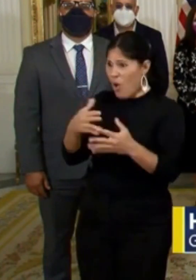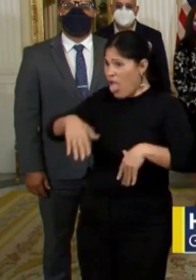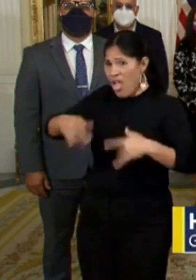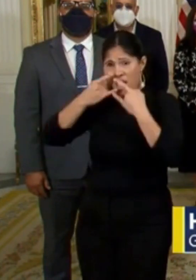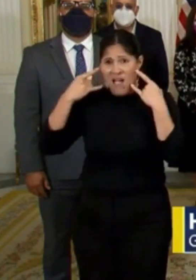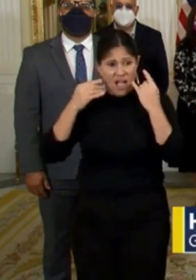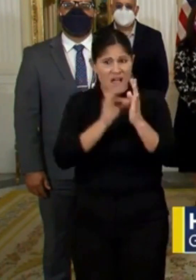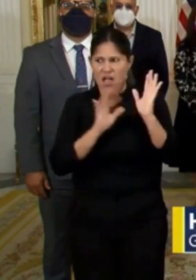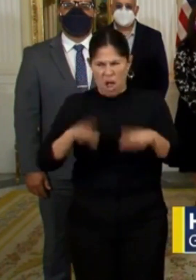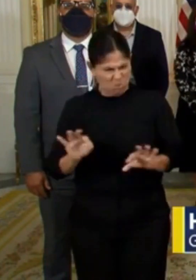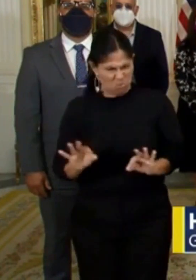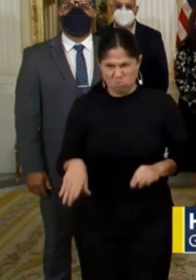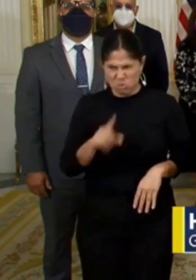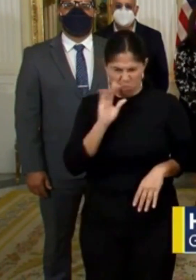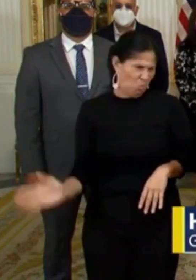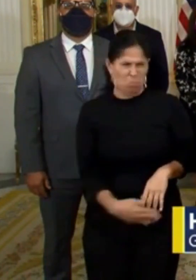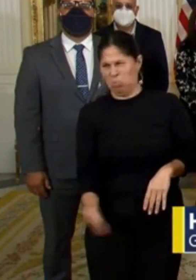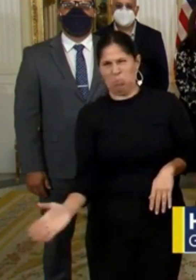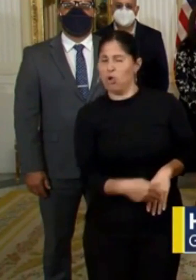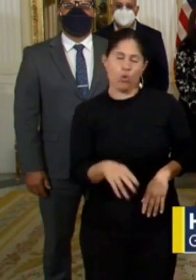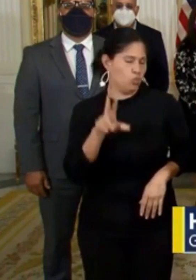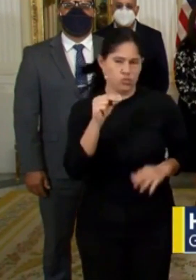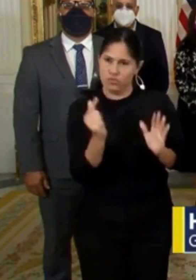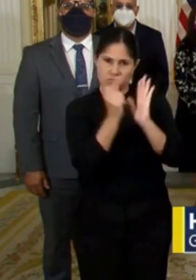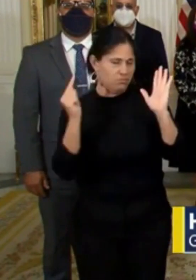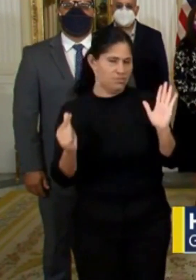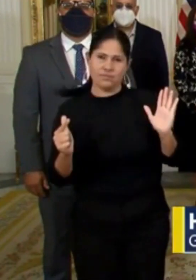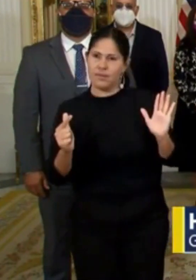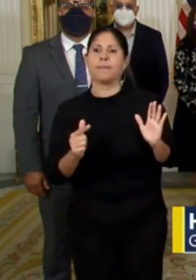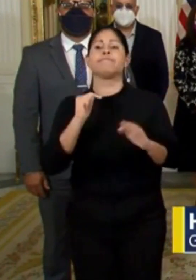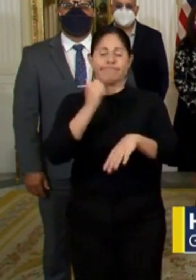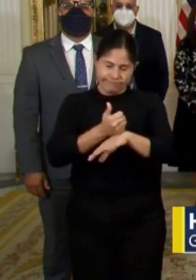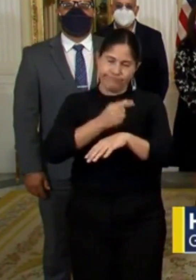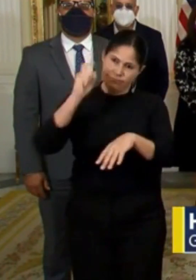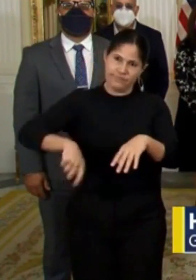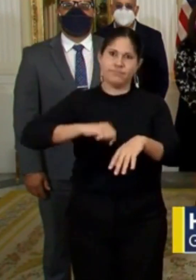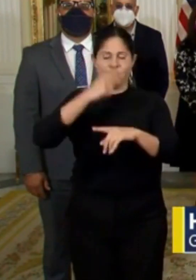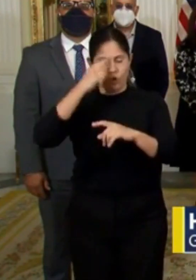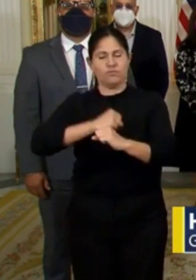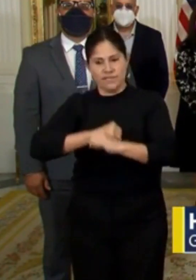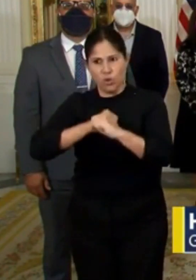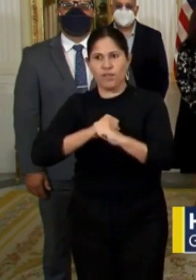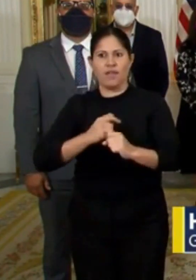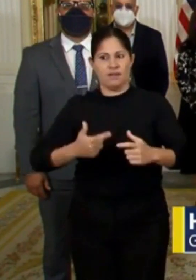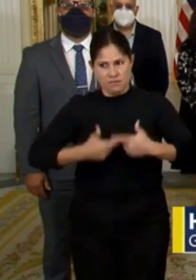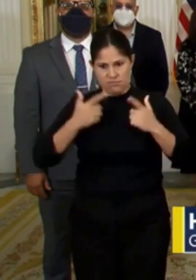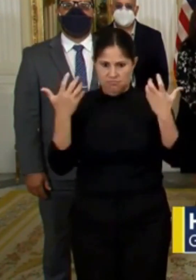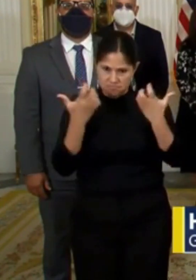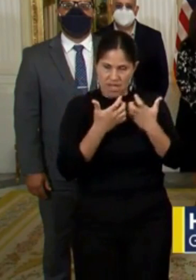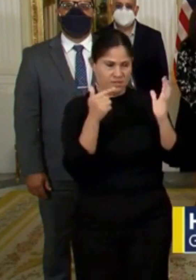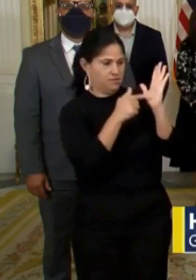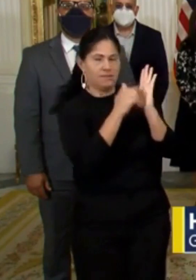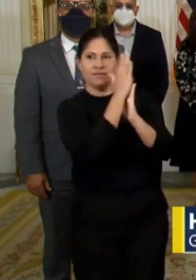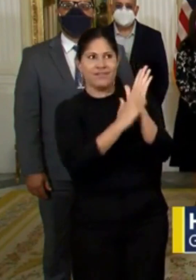a los trabajadores. Se requiere establecer medidas de seguridad laboral, acorde con las Guías de Administración Federal